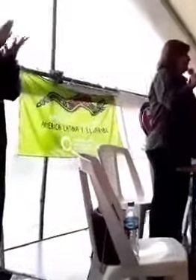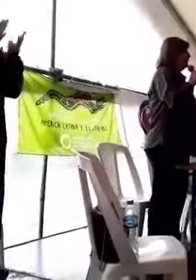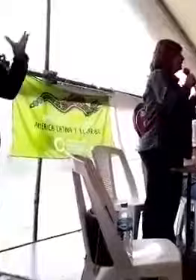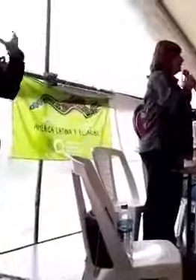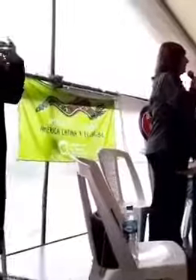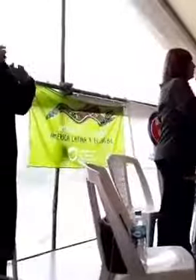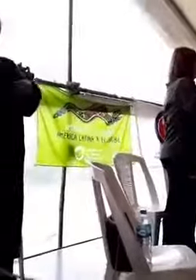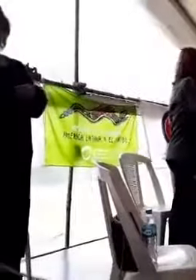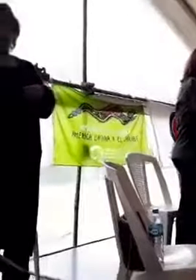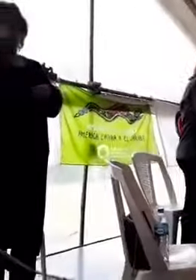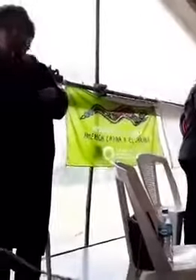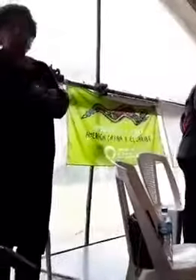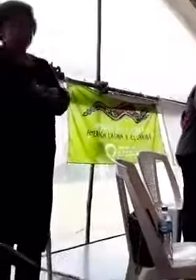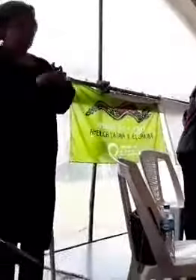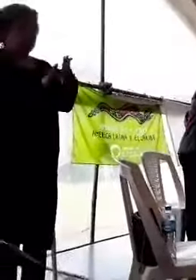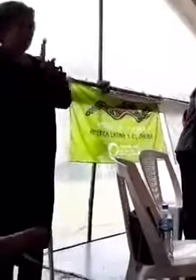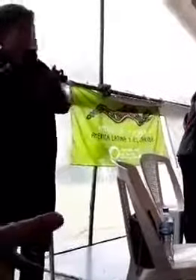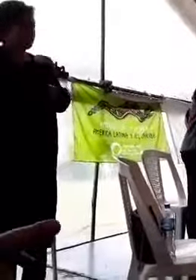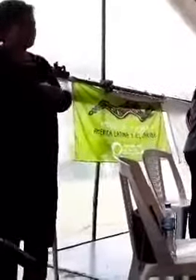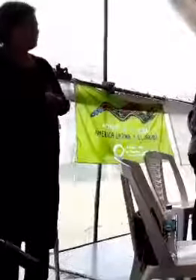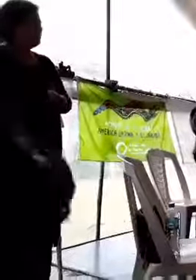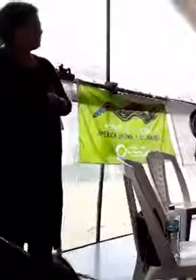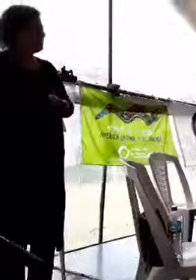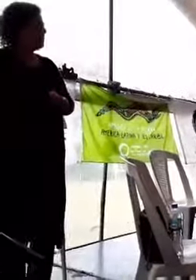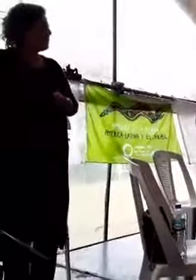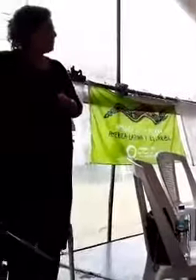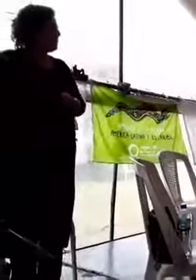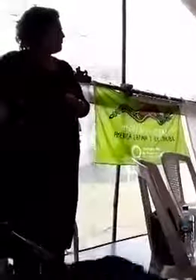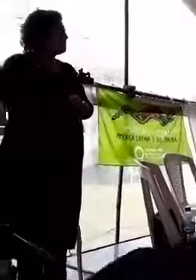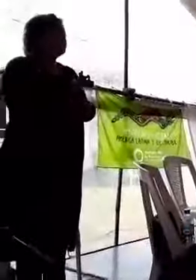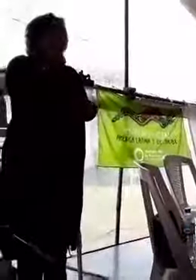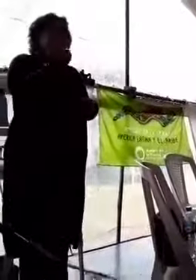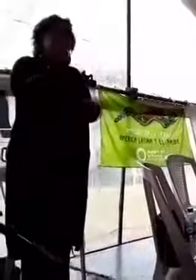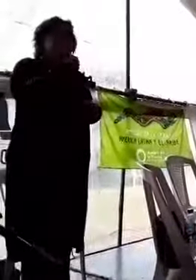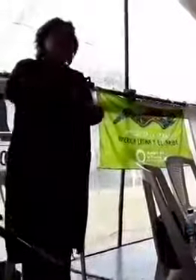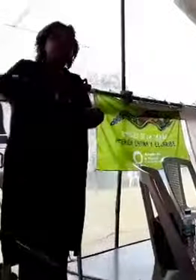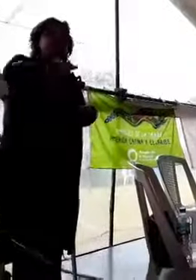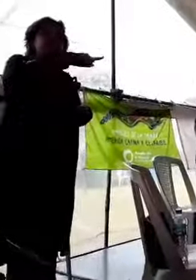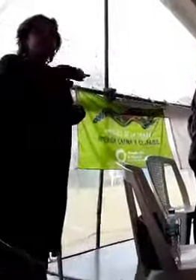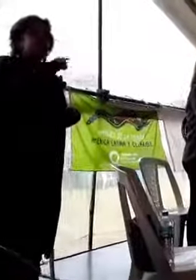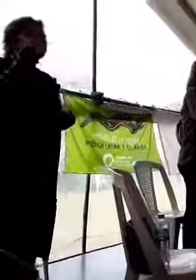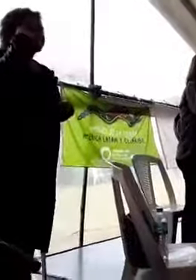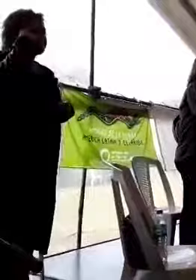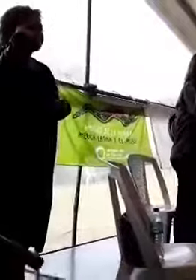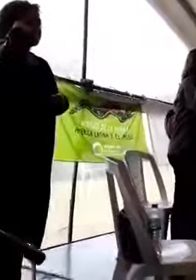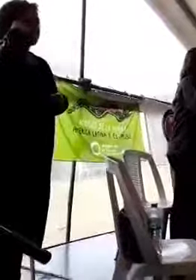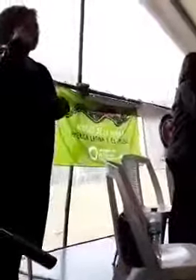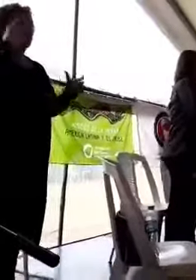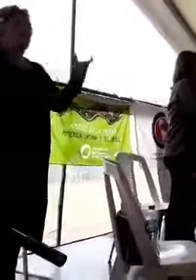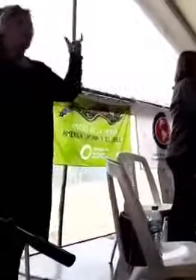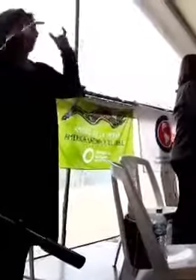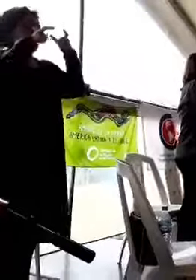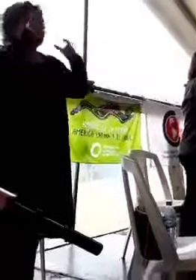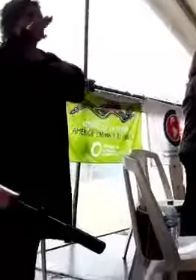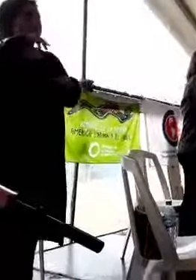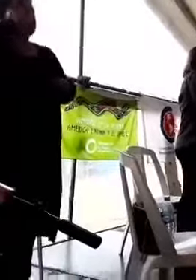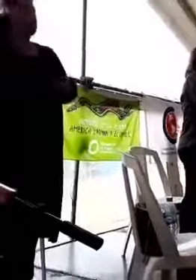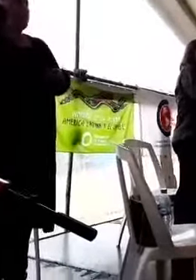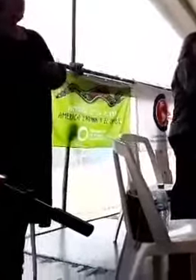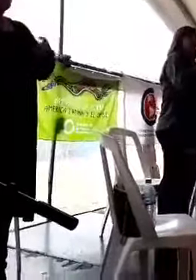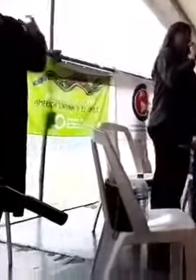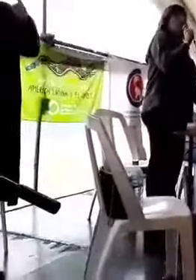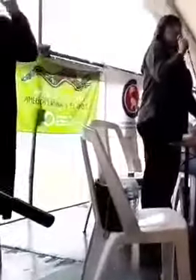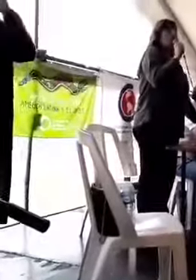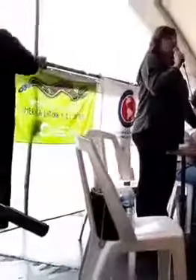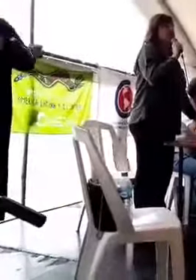de ontem, hoje pela manhã. Não sei se todos sabem, mas o Foro de São Paulo foi criado